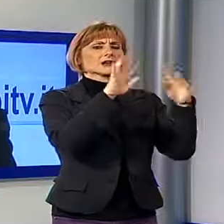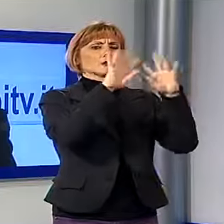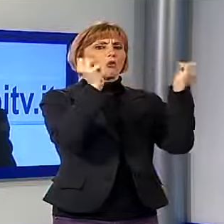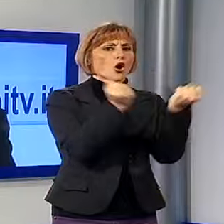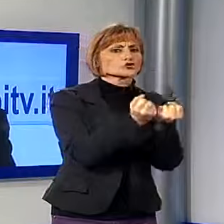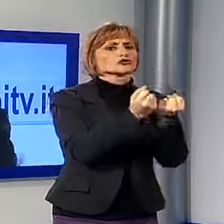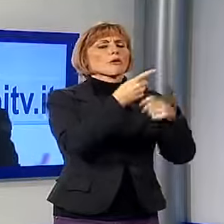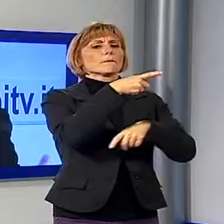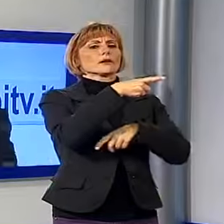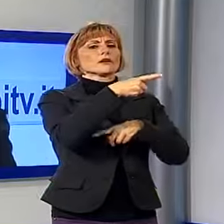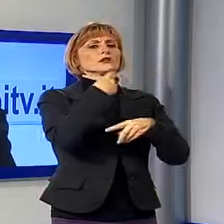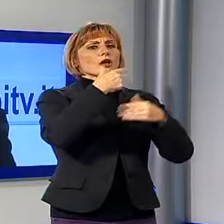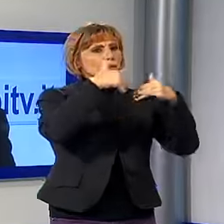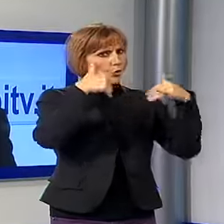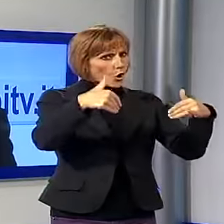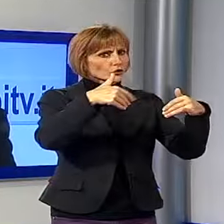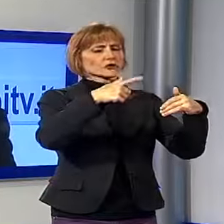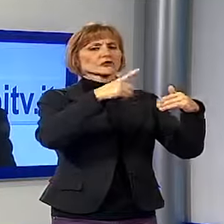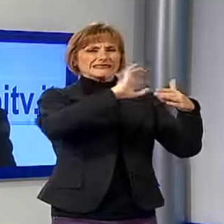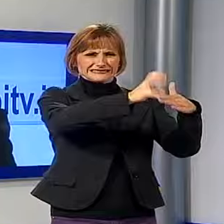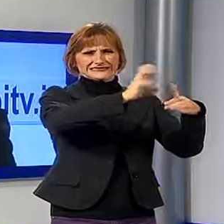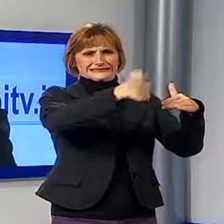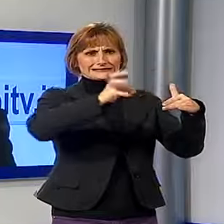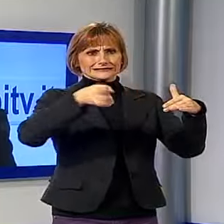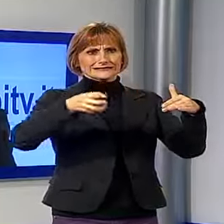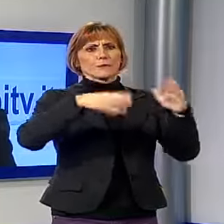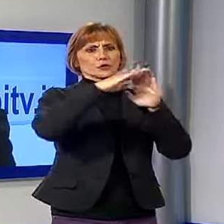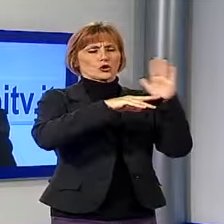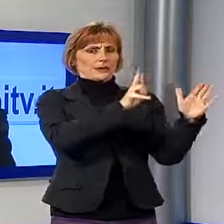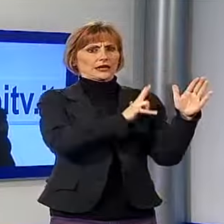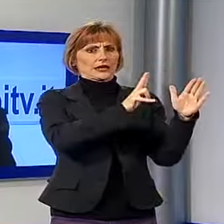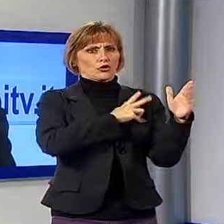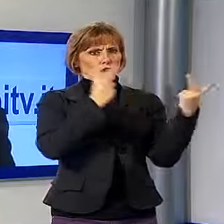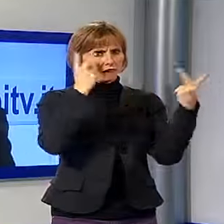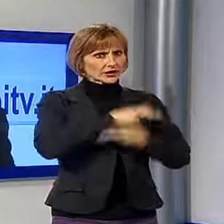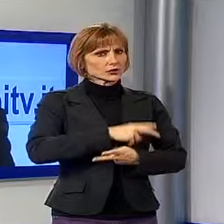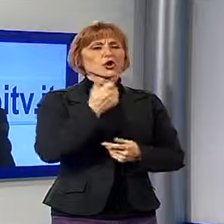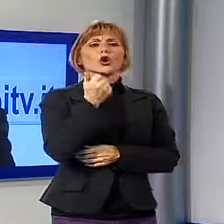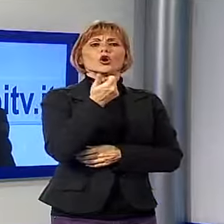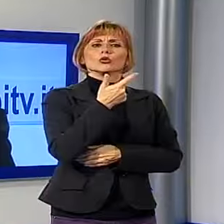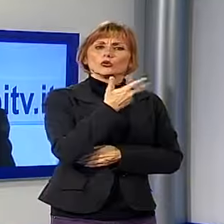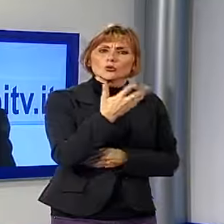oltre che le mostre, quindi veramente un numero consistente di iniziative